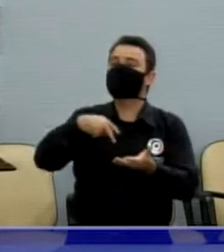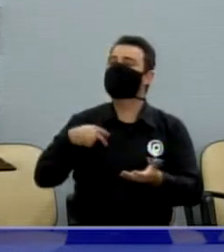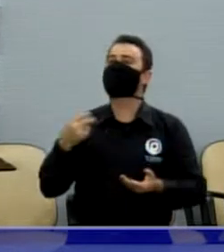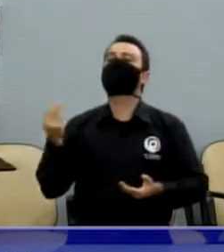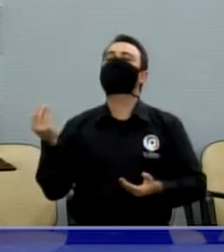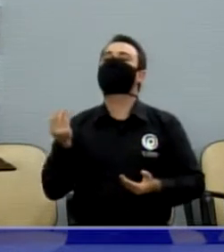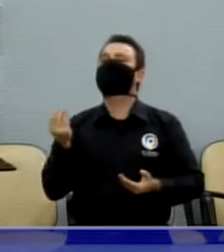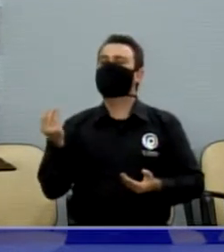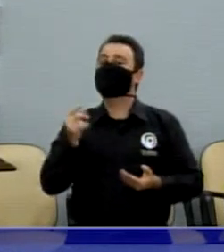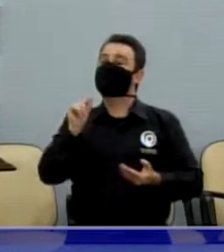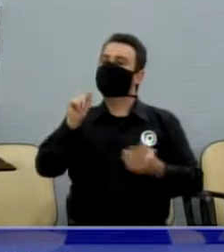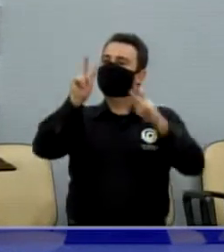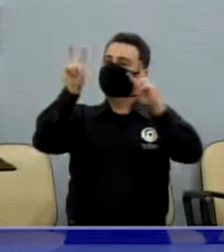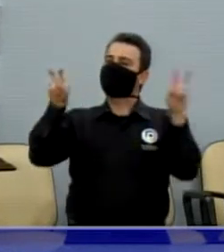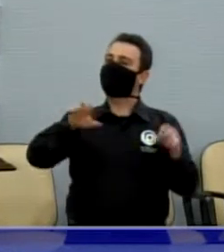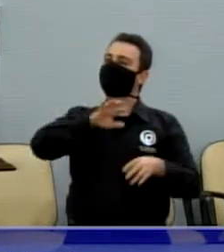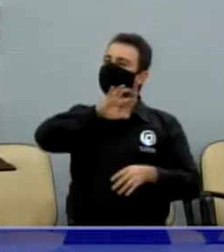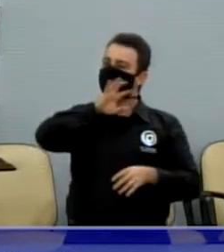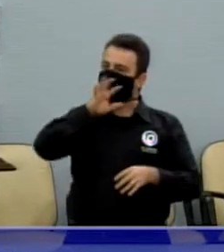da causa animal.